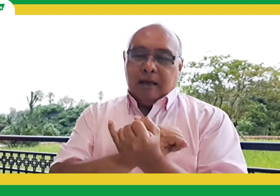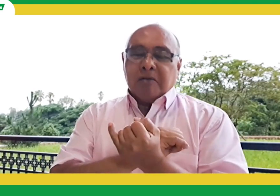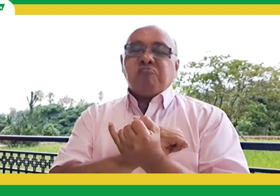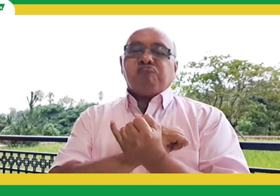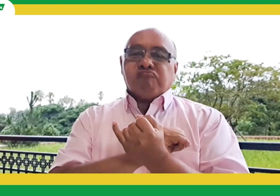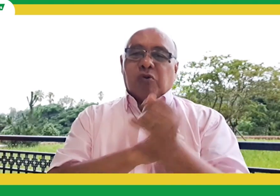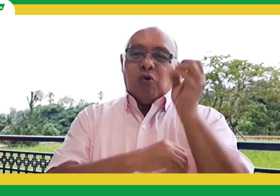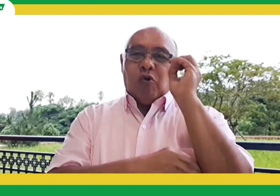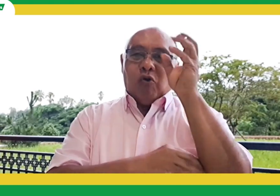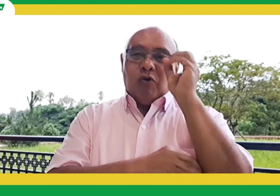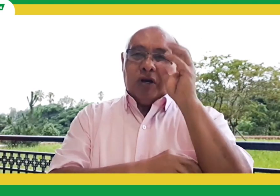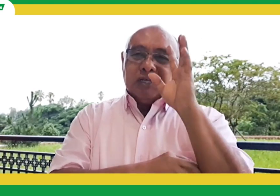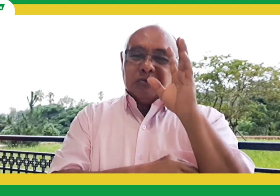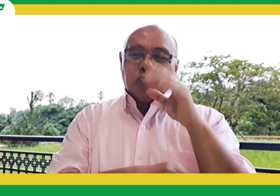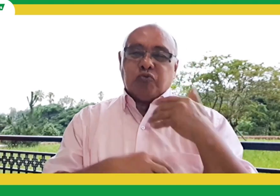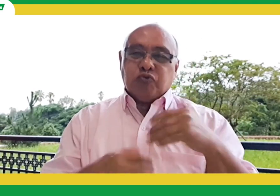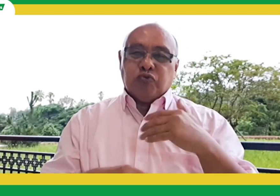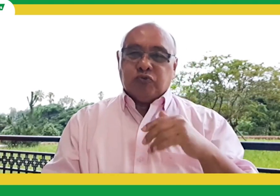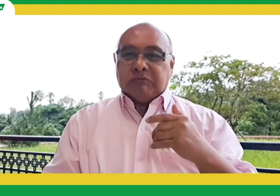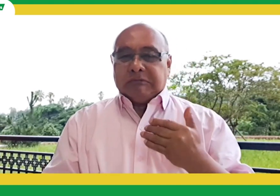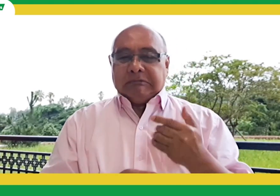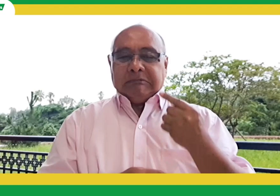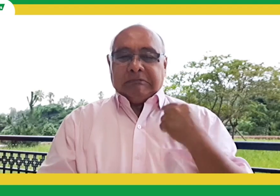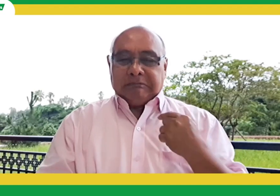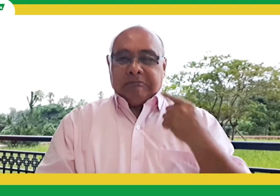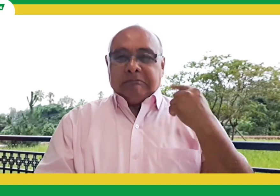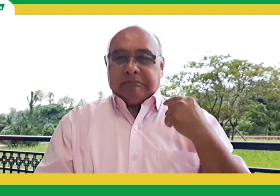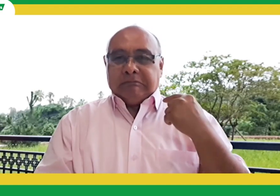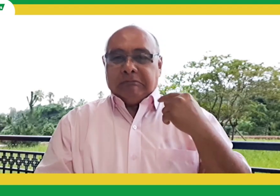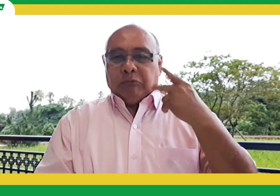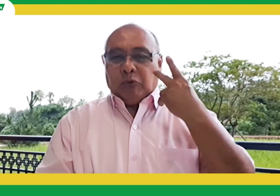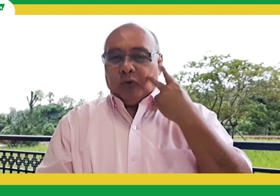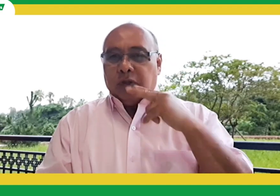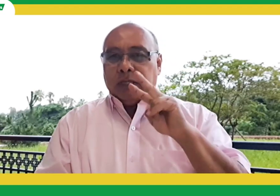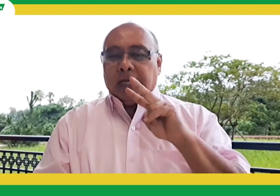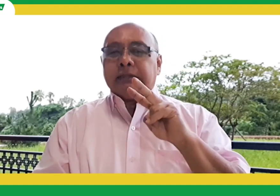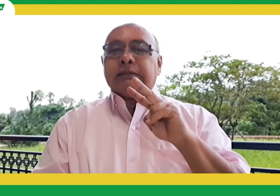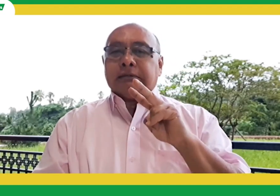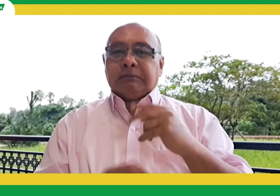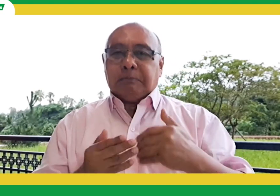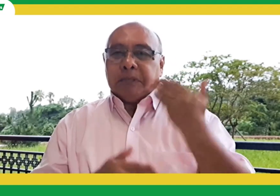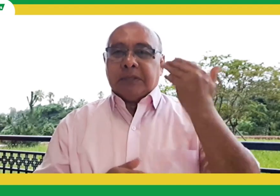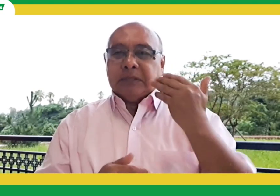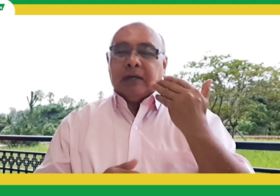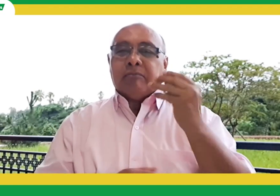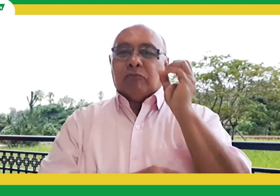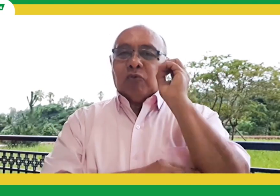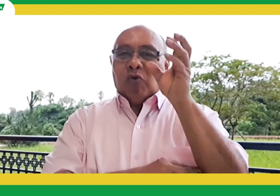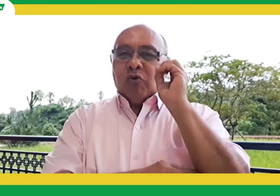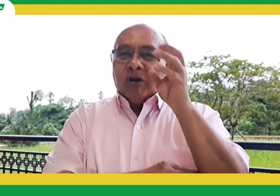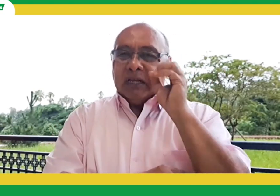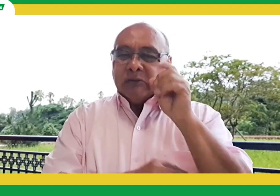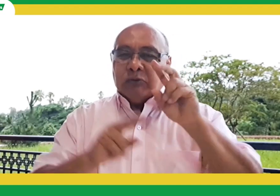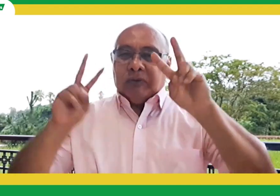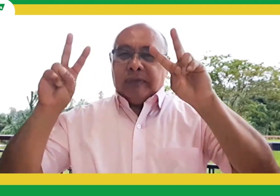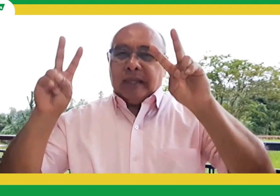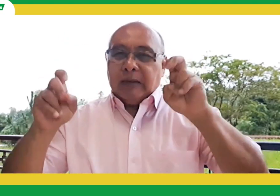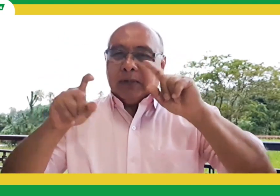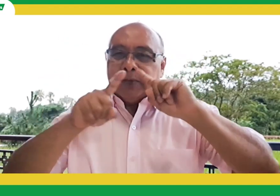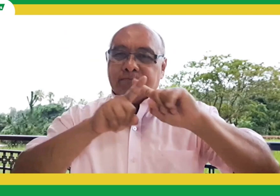WFD. En los dos días anteriores, se dio inicio al Congreso tratando diferentes temas de